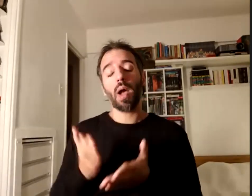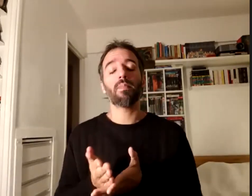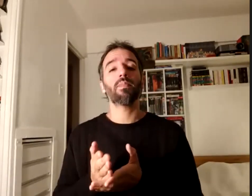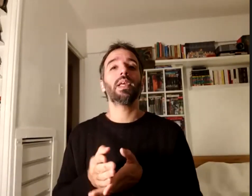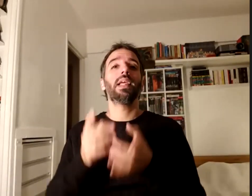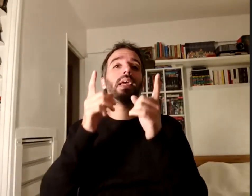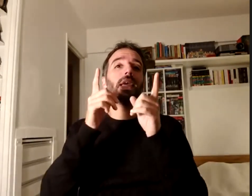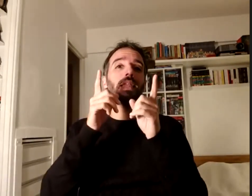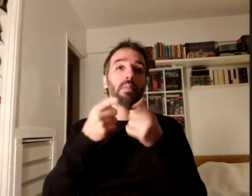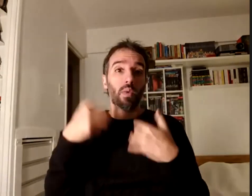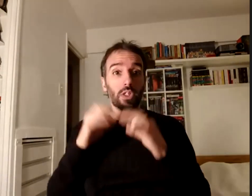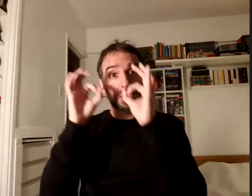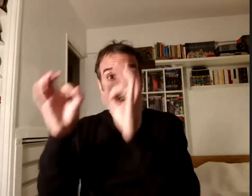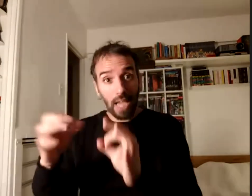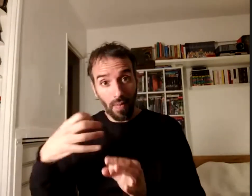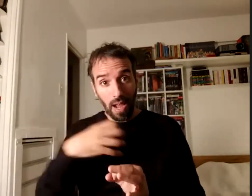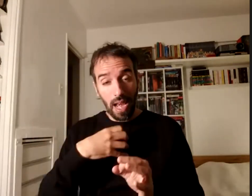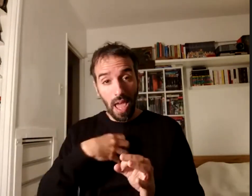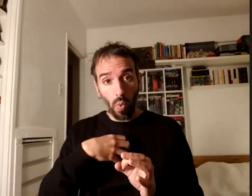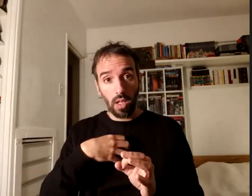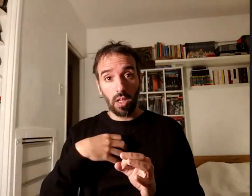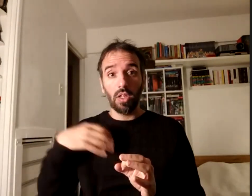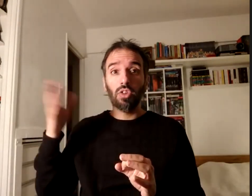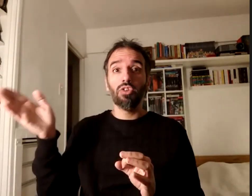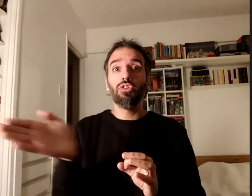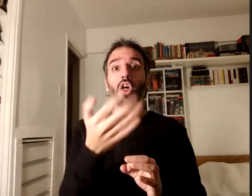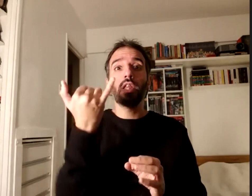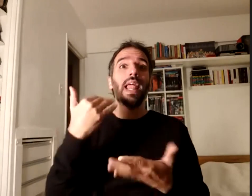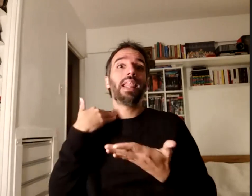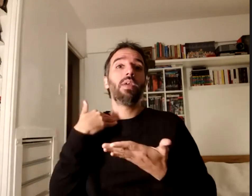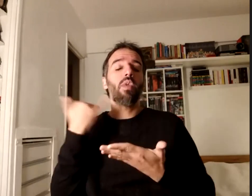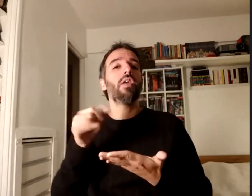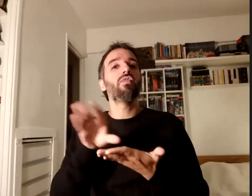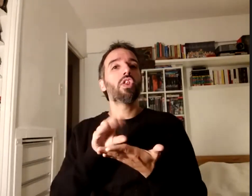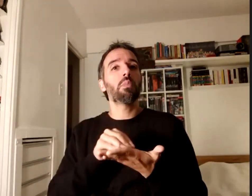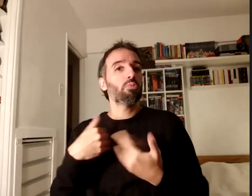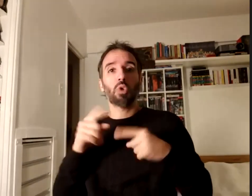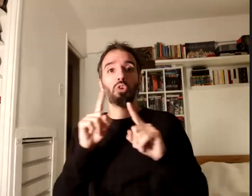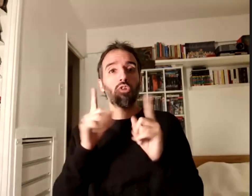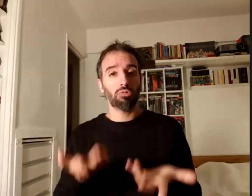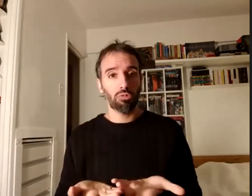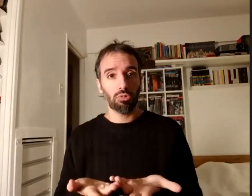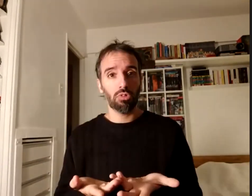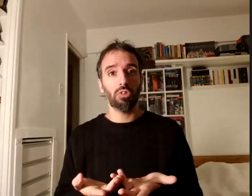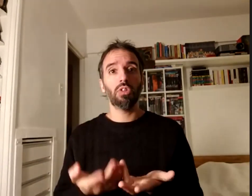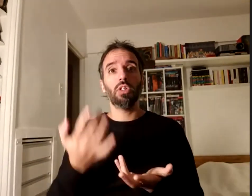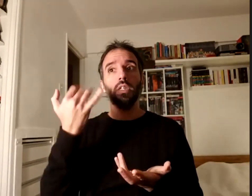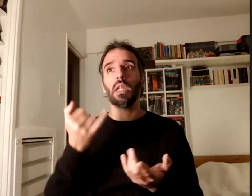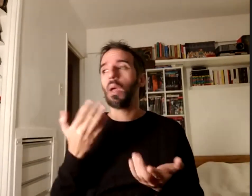llegaba al aula todos tenían el libro y la fotocopia yo no tenía que andar pidiendo pide por